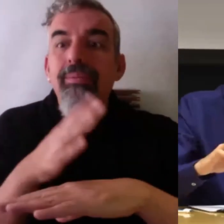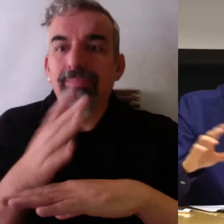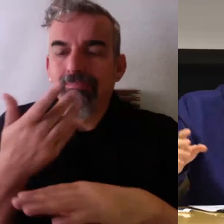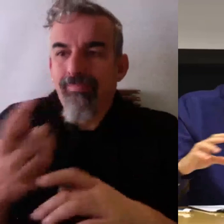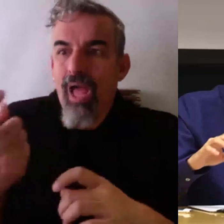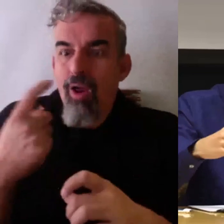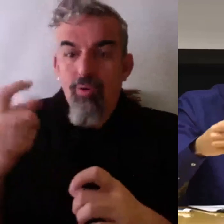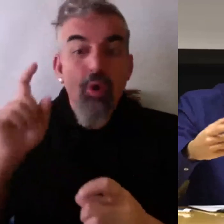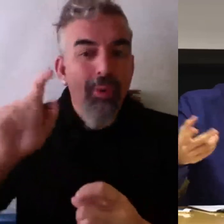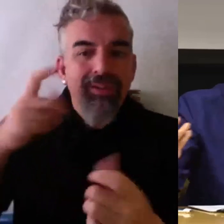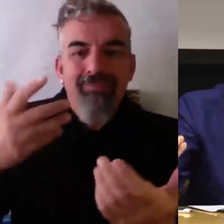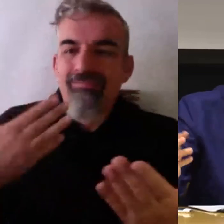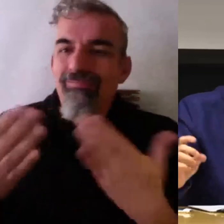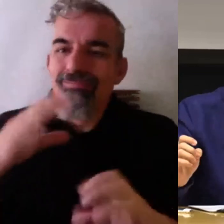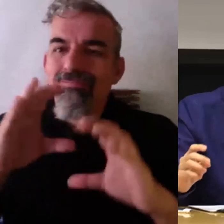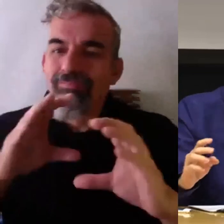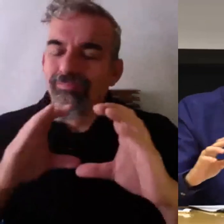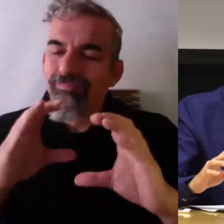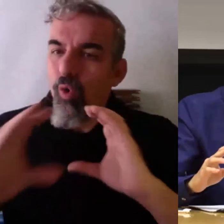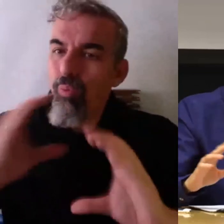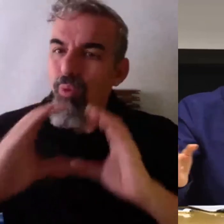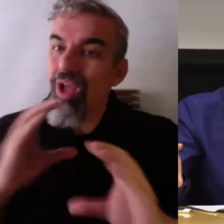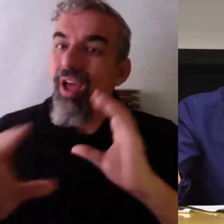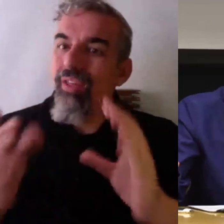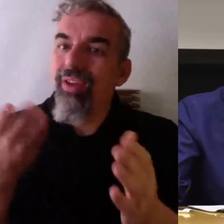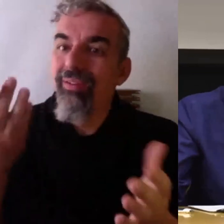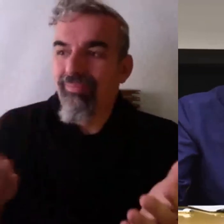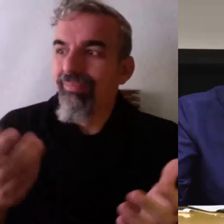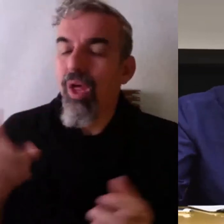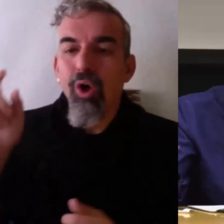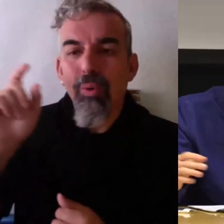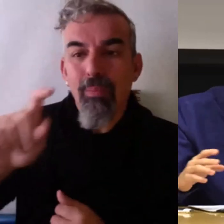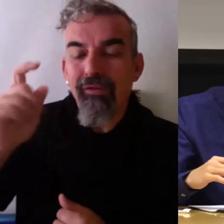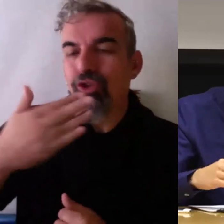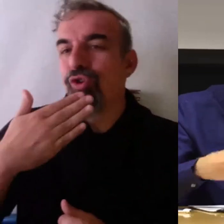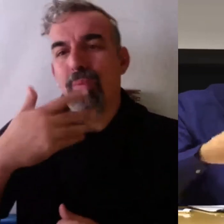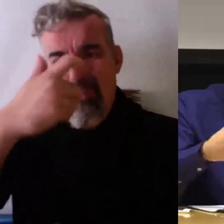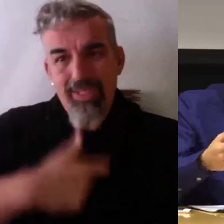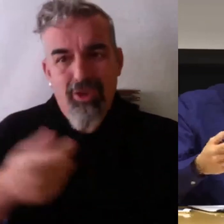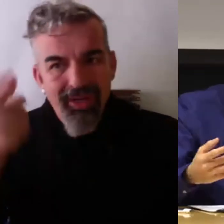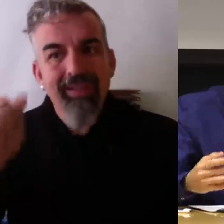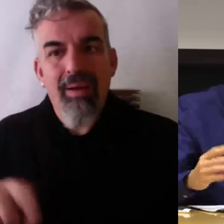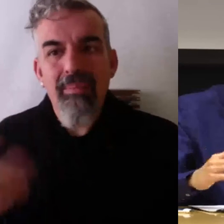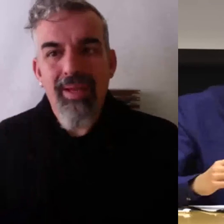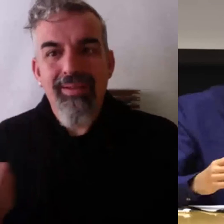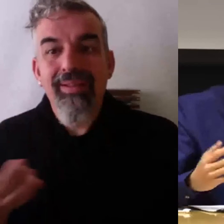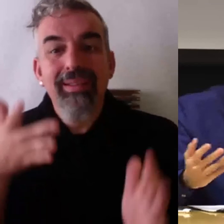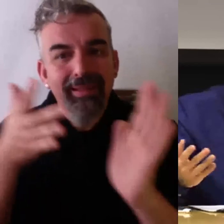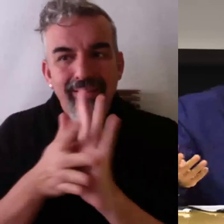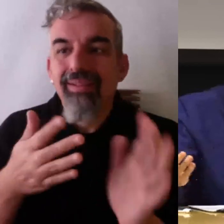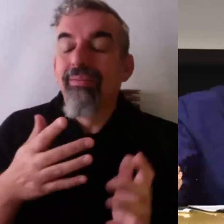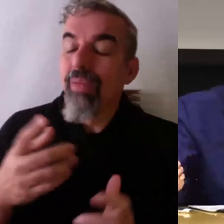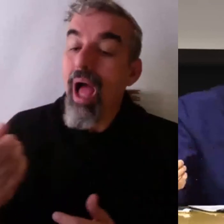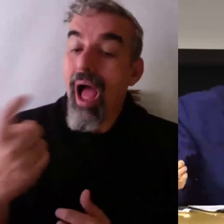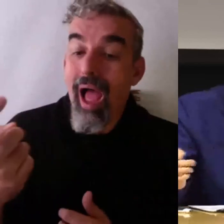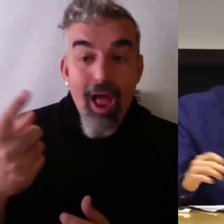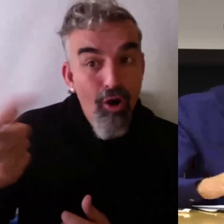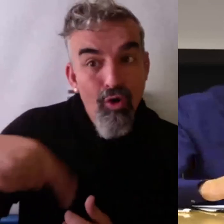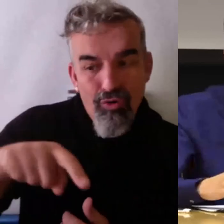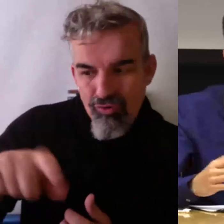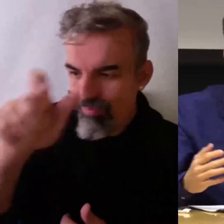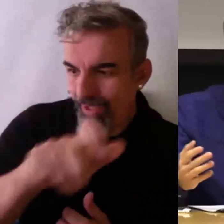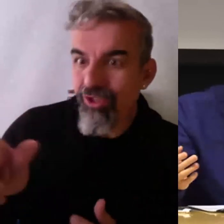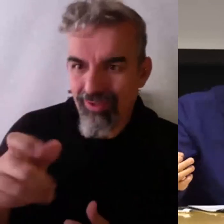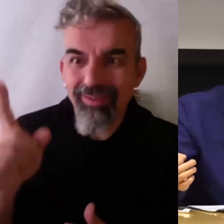estudiantes porque al aumentarnos oye, que los profesores también son personas. Pues va para vosotros ahora. Oye, los estudiantes también son personas.